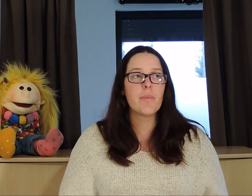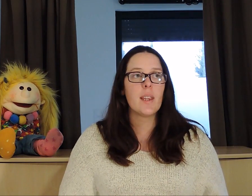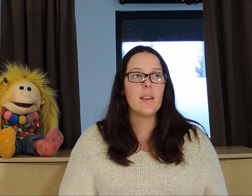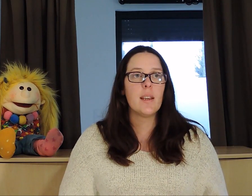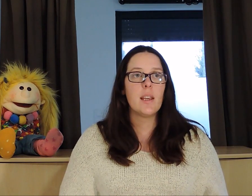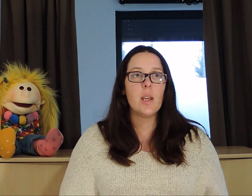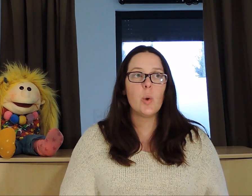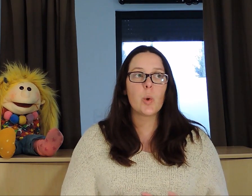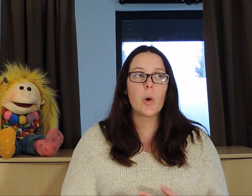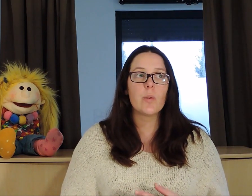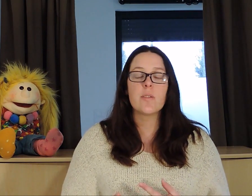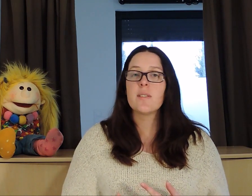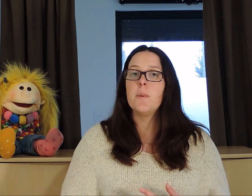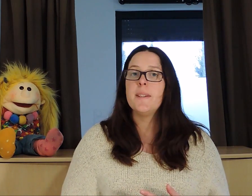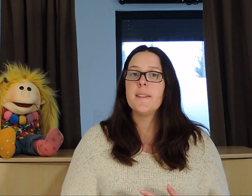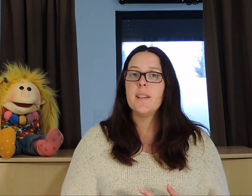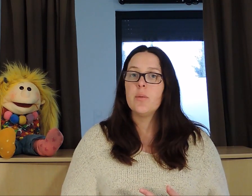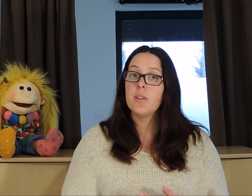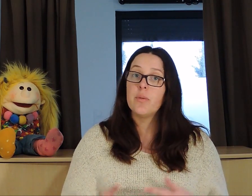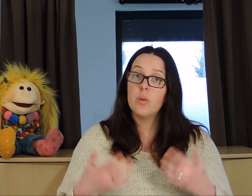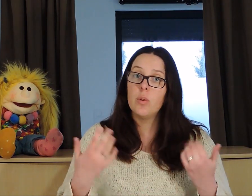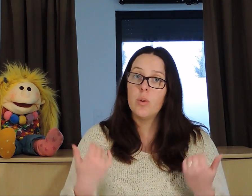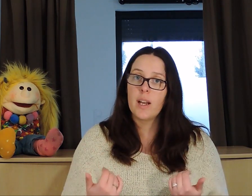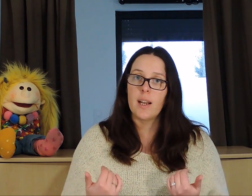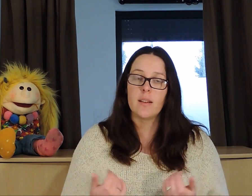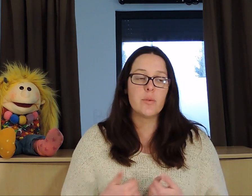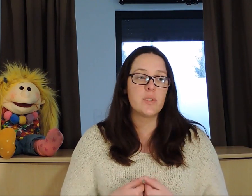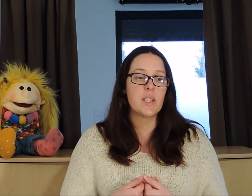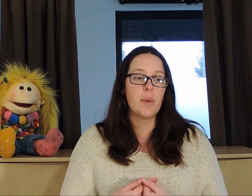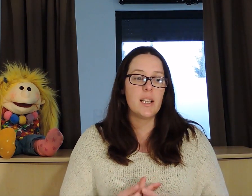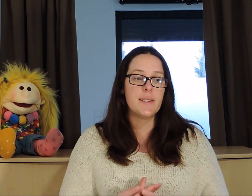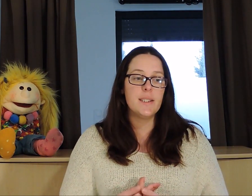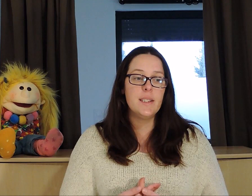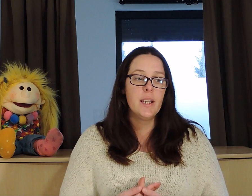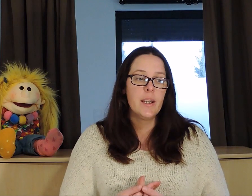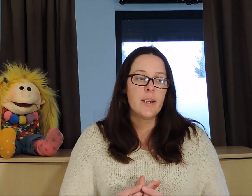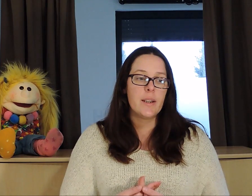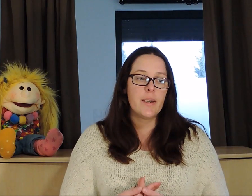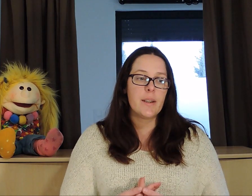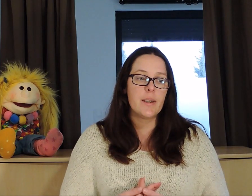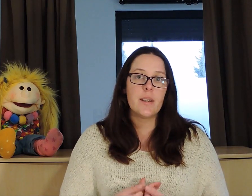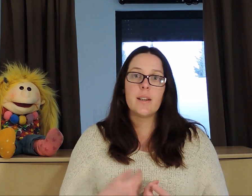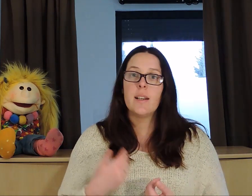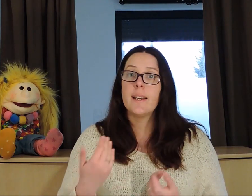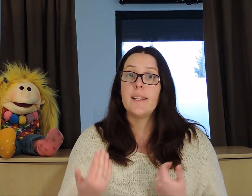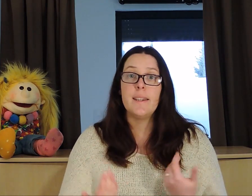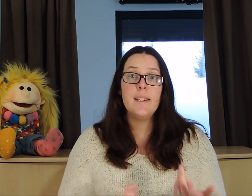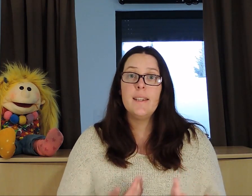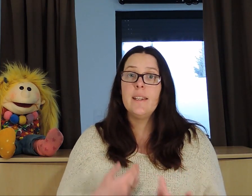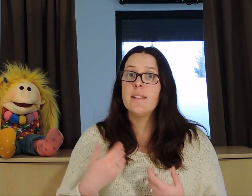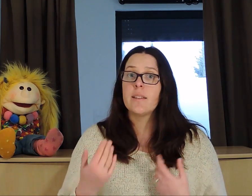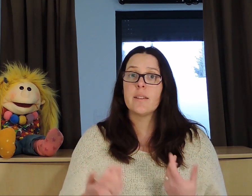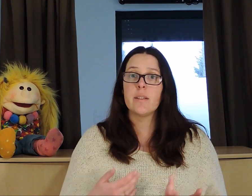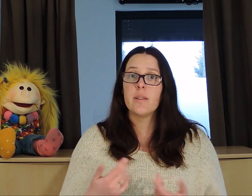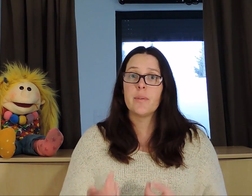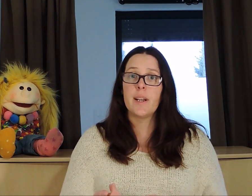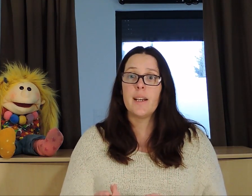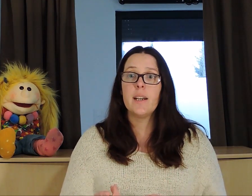et une grande sensibilité au niveau ORL. Tout ce qui est maladie, les rhinites, voilà.